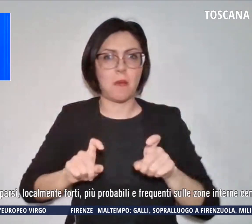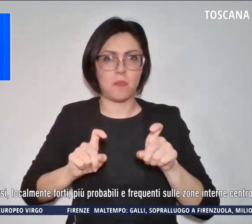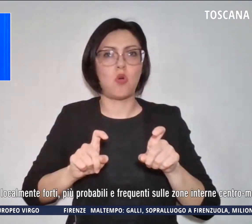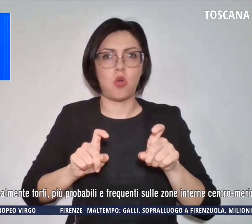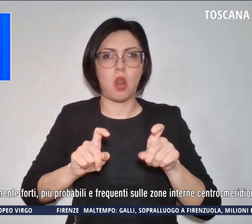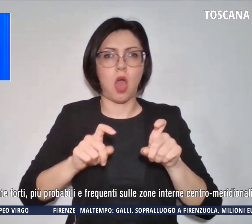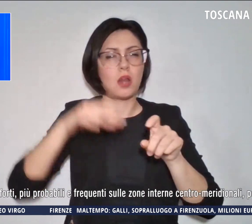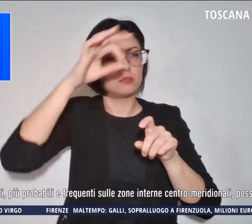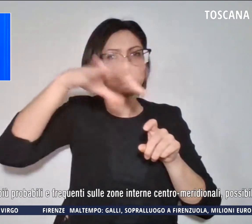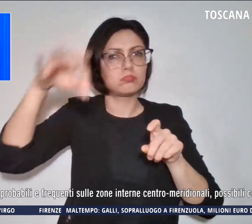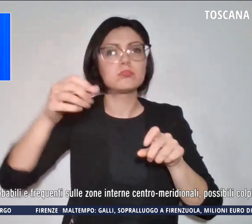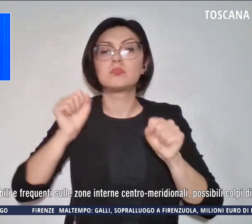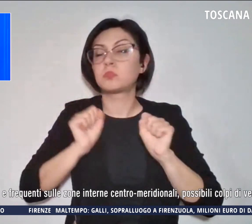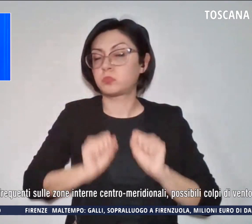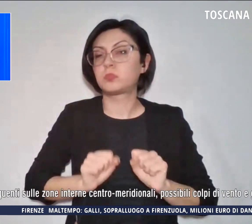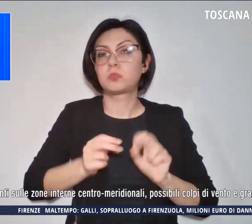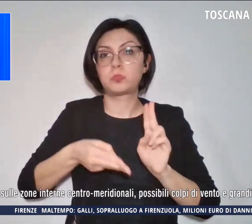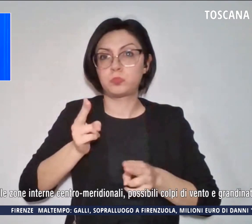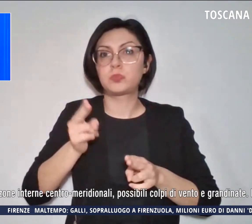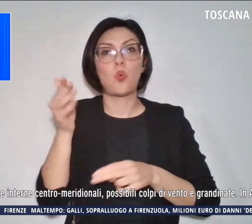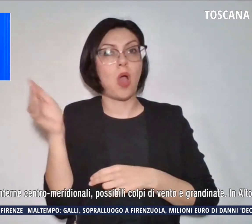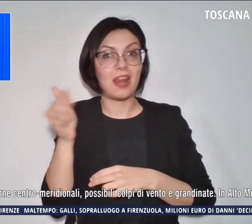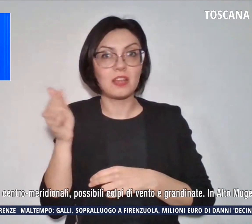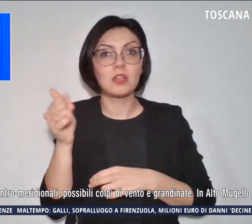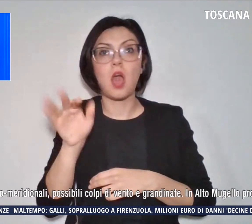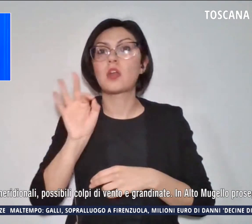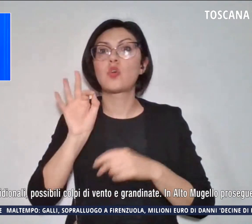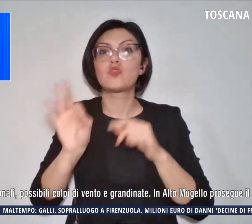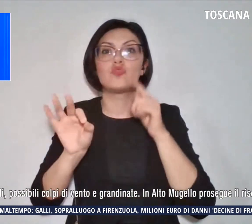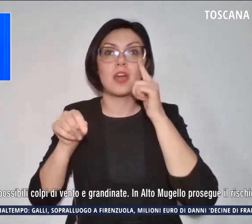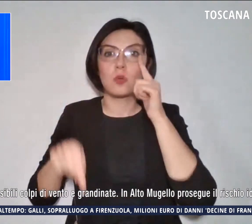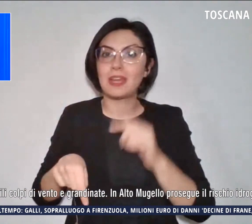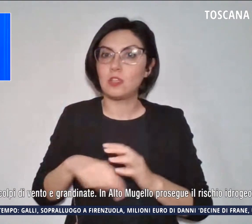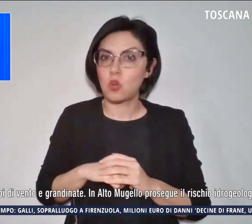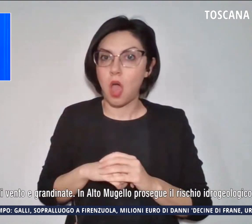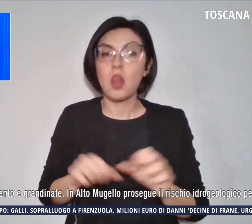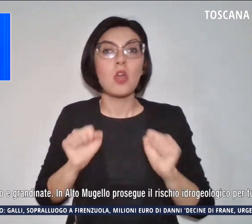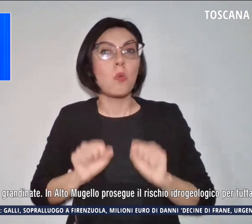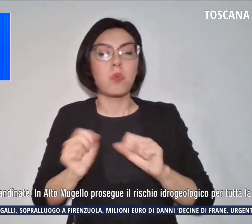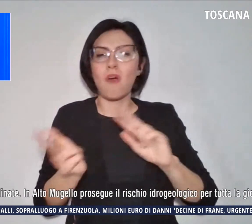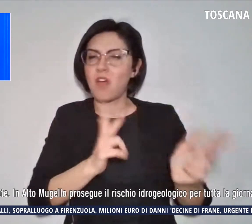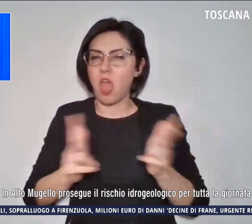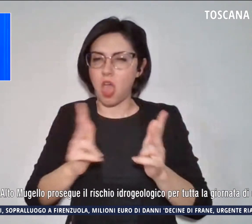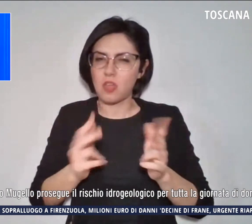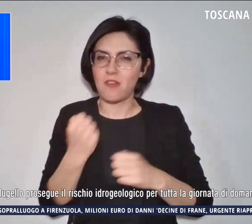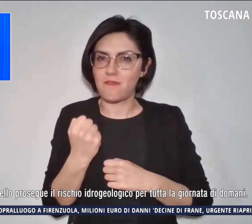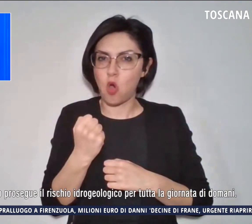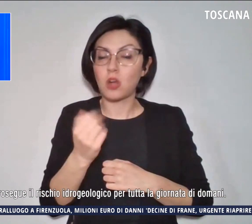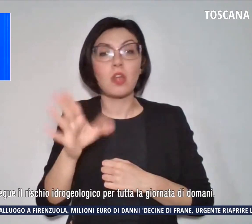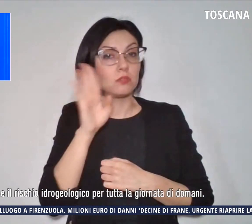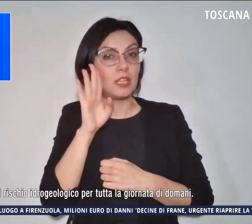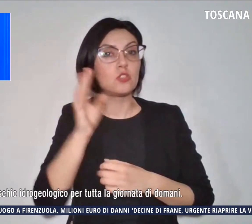probabili e frequenti, sulle zone interne cento-meridionali, possibili colpi di vento e attenzione alle grandinate.